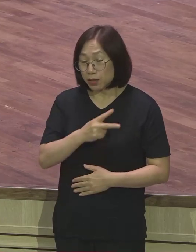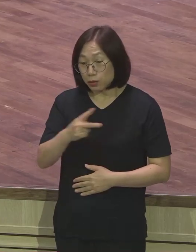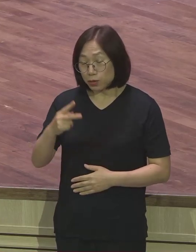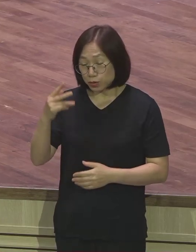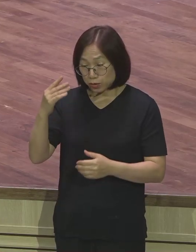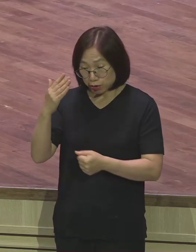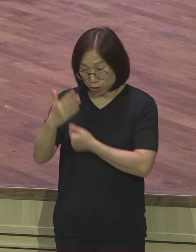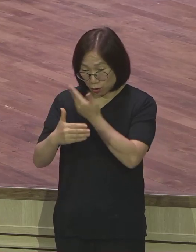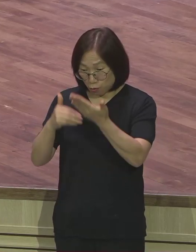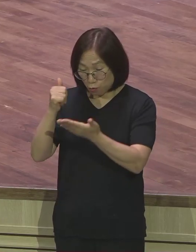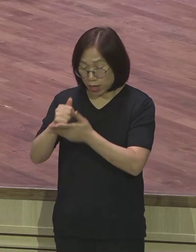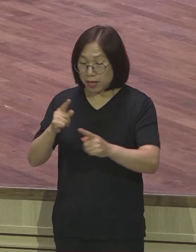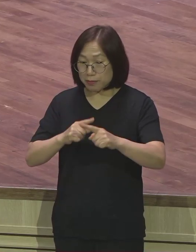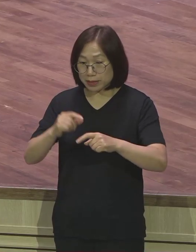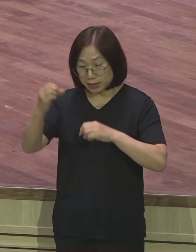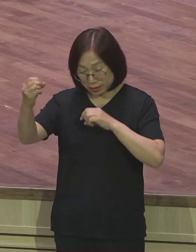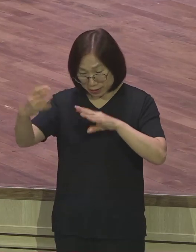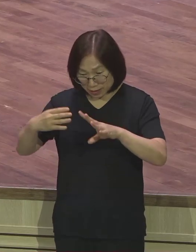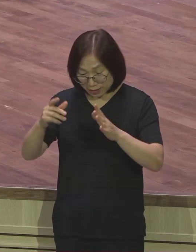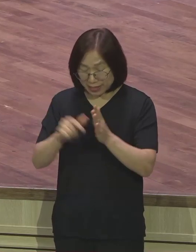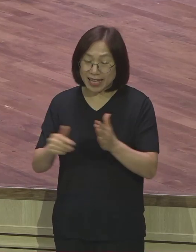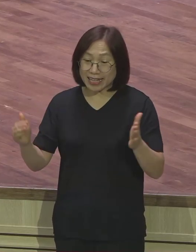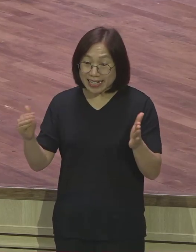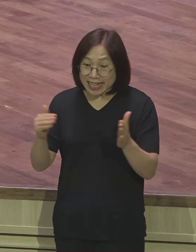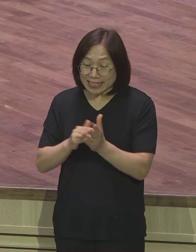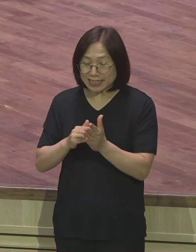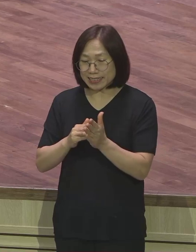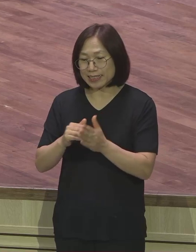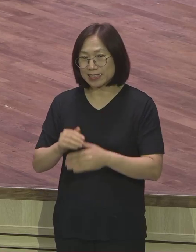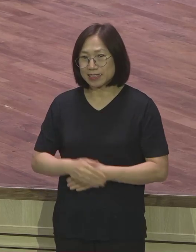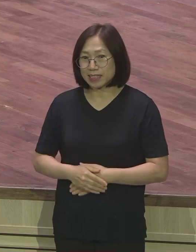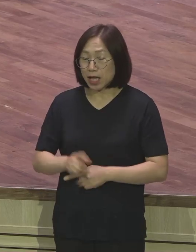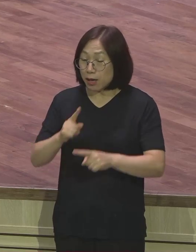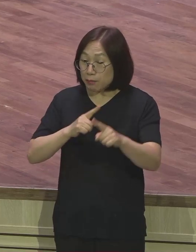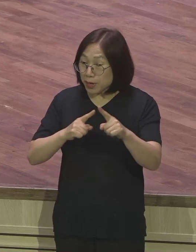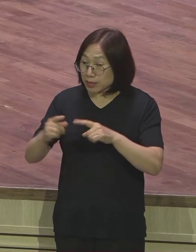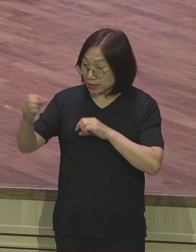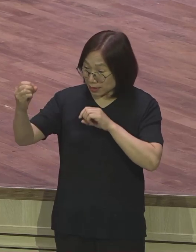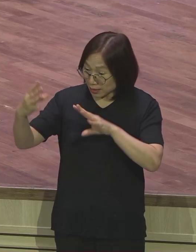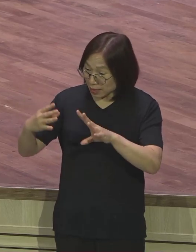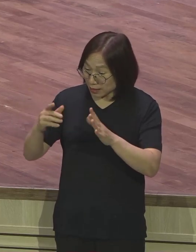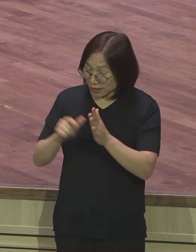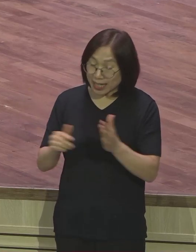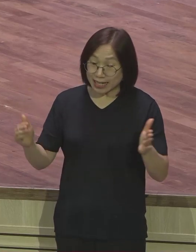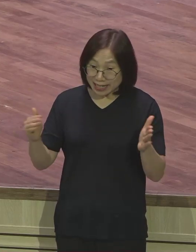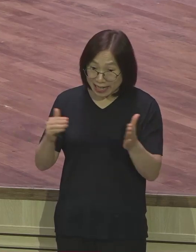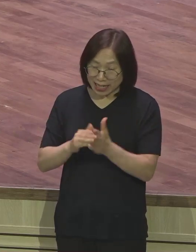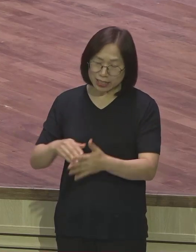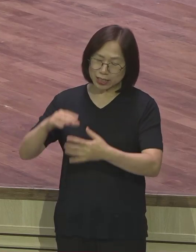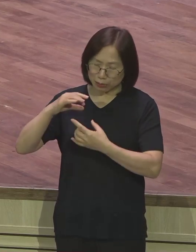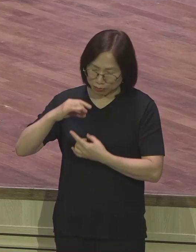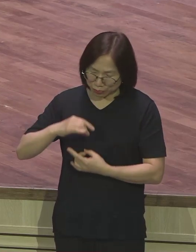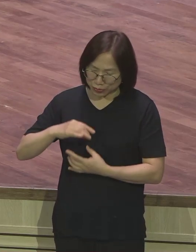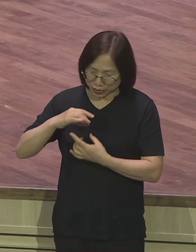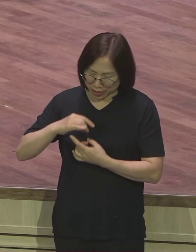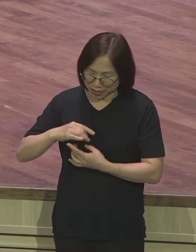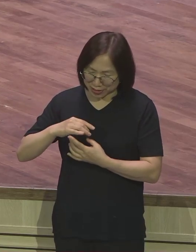말씀이 응할 때까지 언제까지요 말씀이 응할 때까지 이것을 보고 말씀